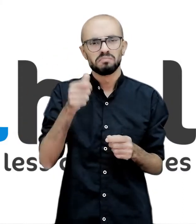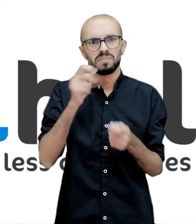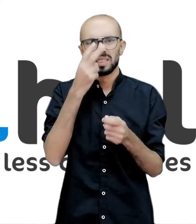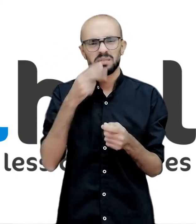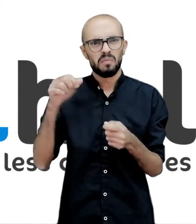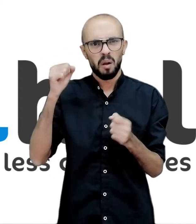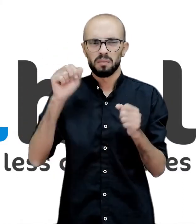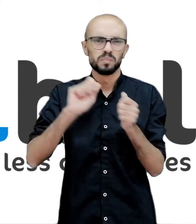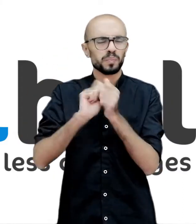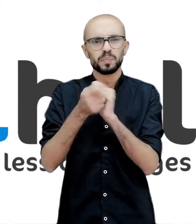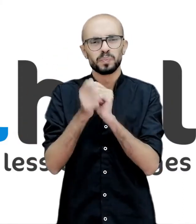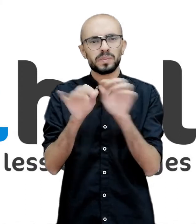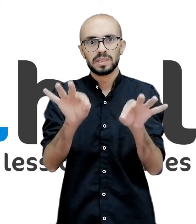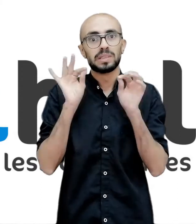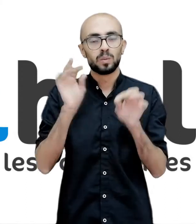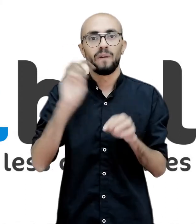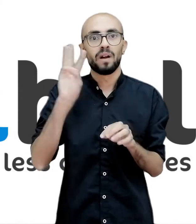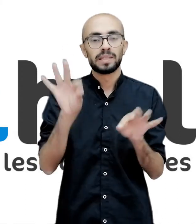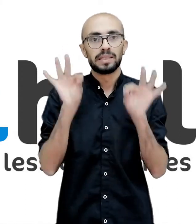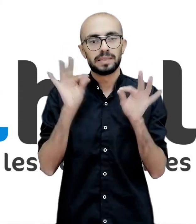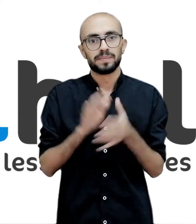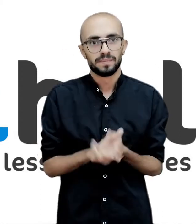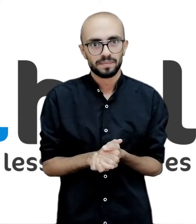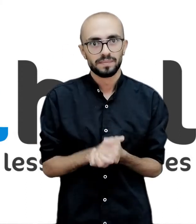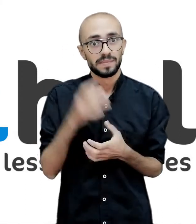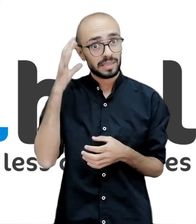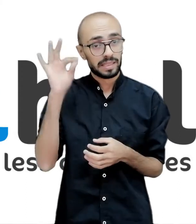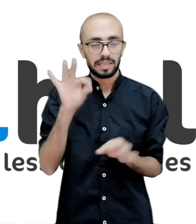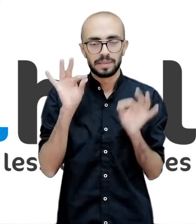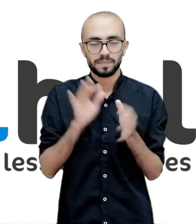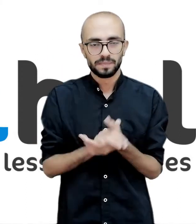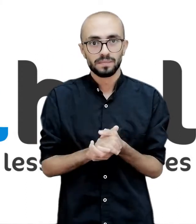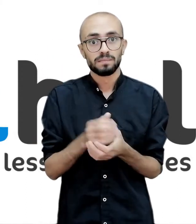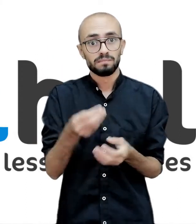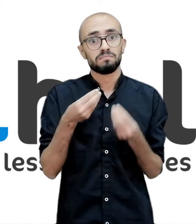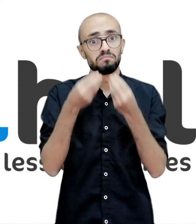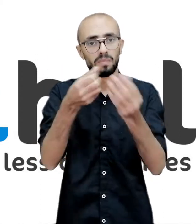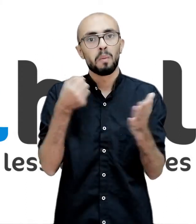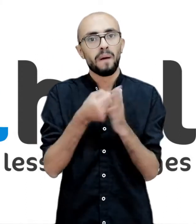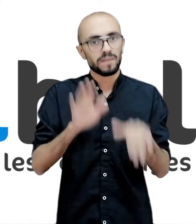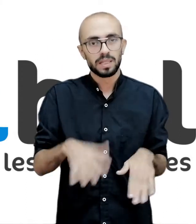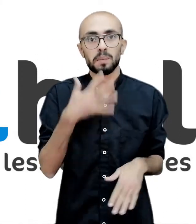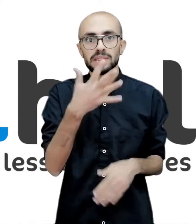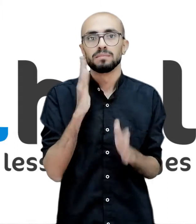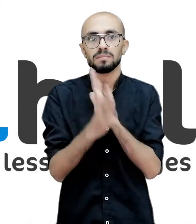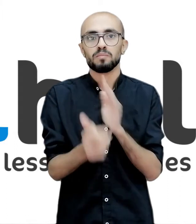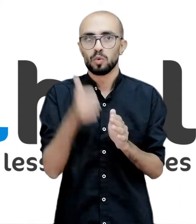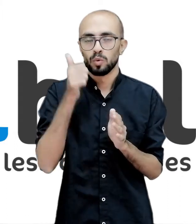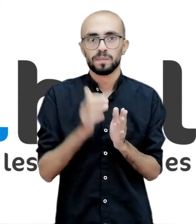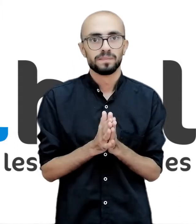تغيير مفاتيح الكهرباء القديمة بمفاتيح واي فاي آيون الزكية واحصل على ضمان استبدال خمس